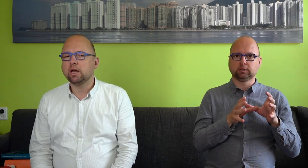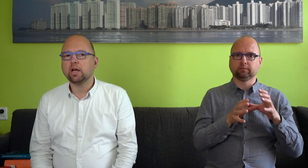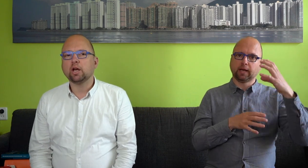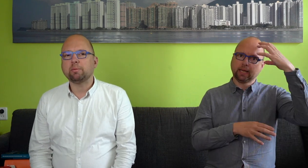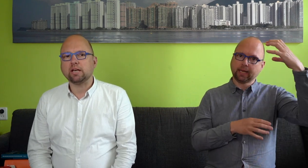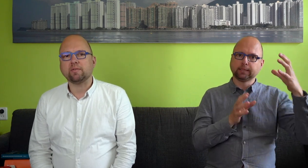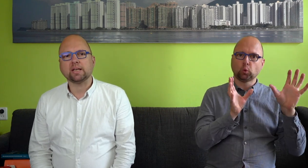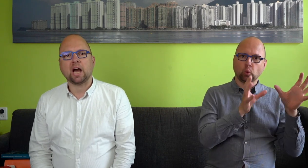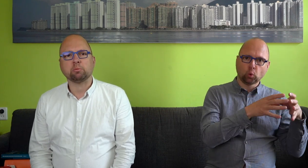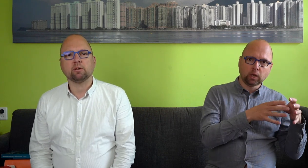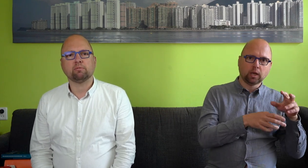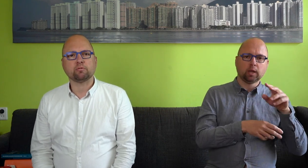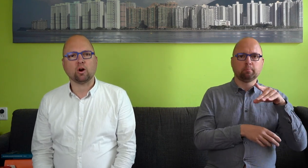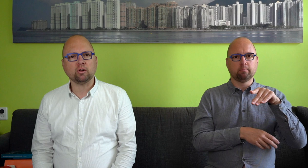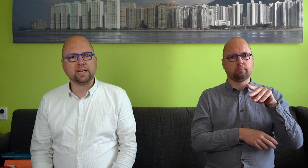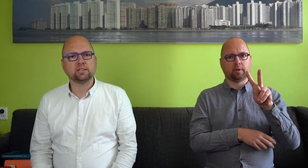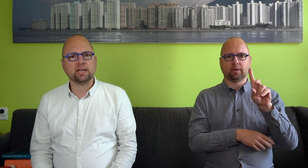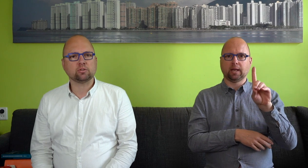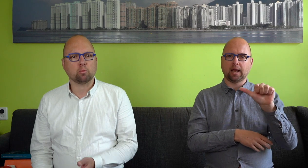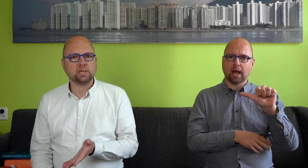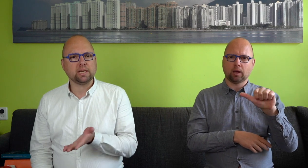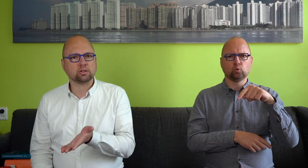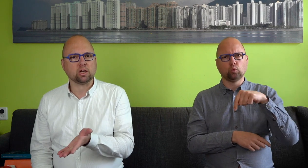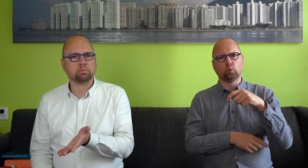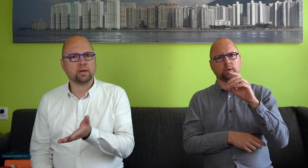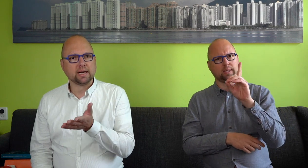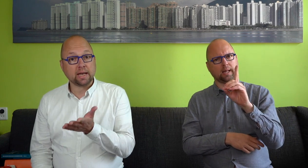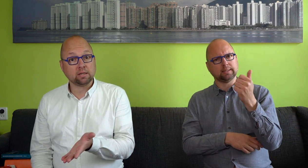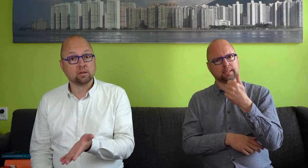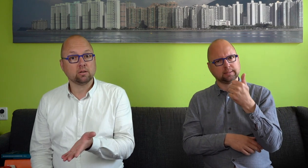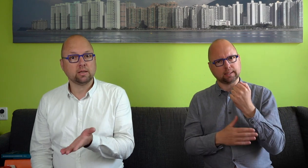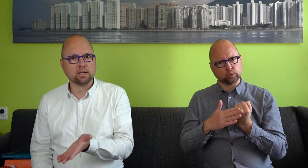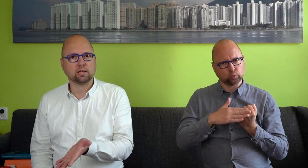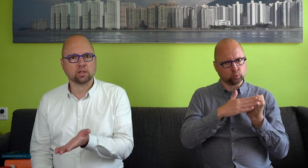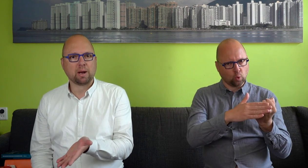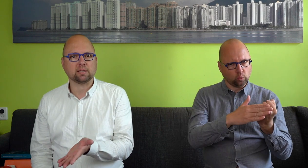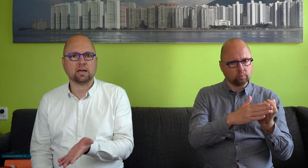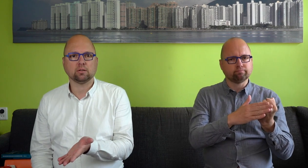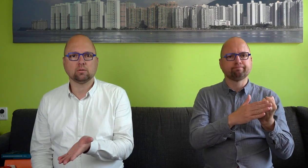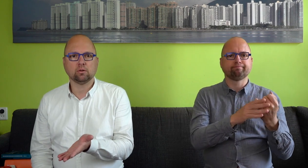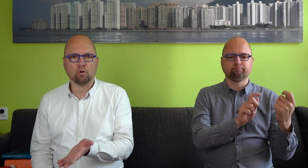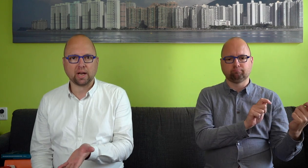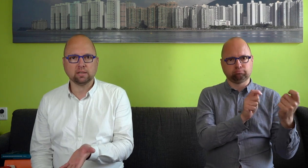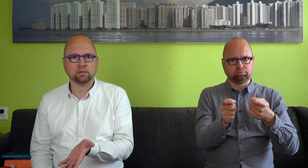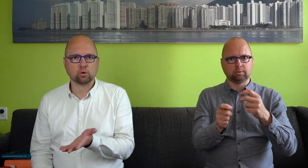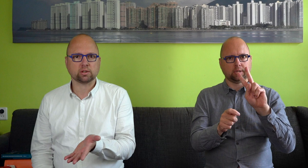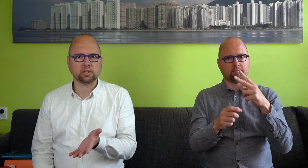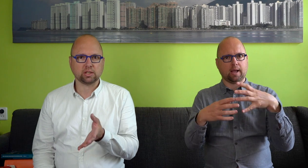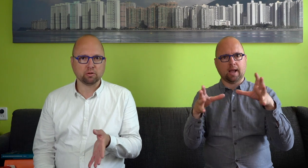bij de Tweede Kamer. Wat vooral inzet op die eerste stap, herken Nederlandse gebarentaal overheid en zorg dat je zelf